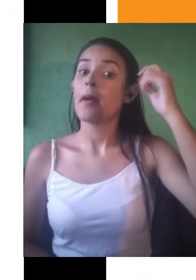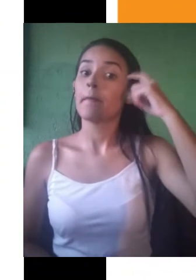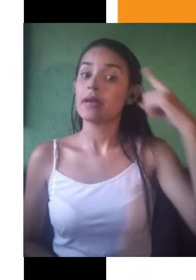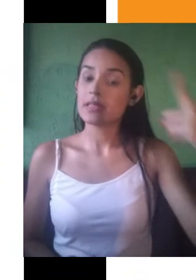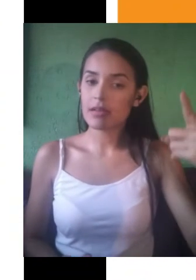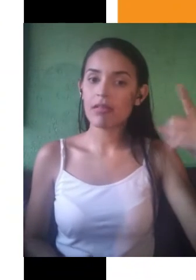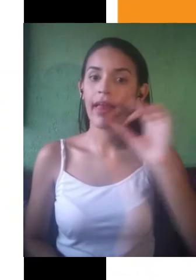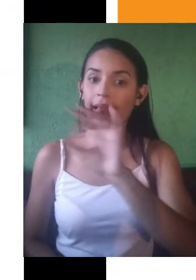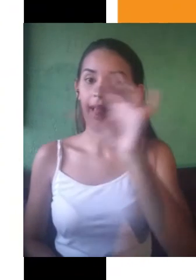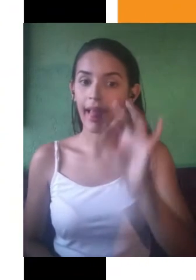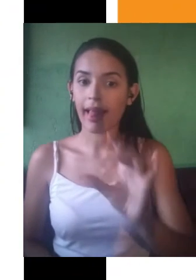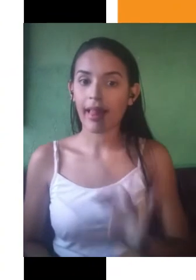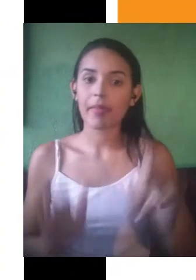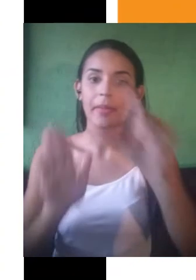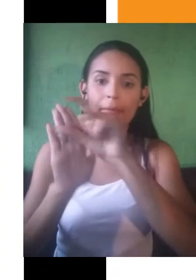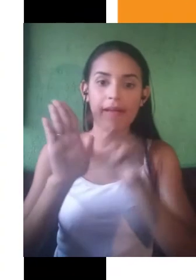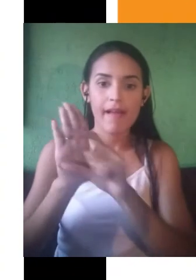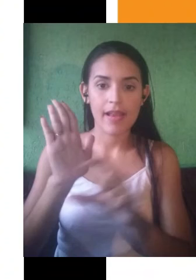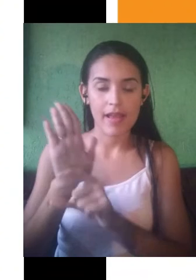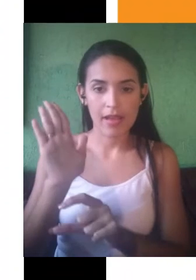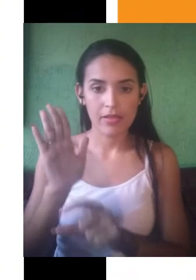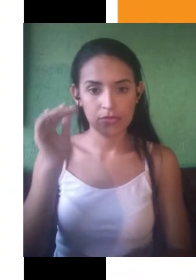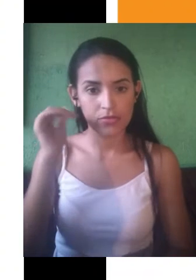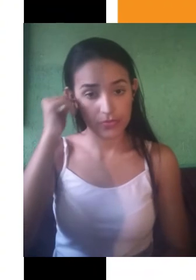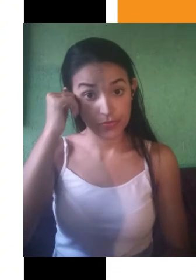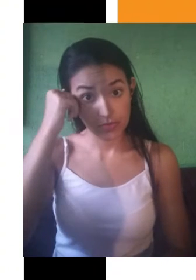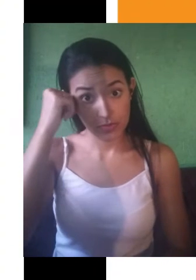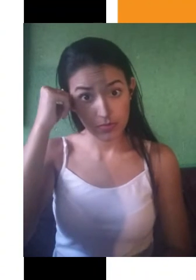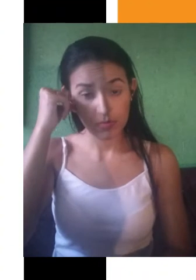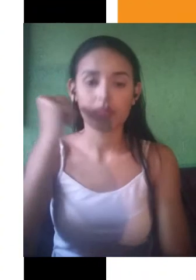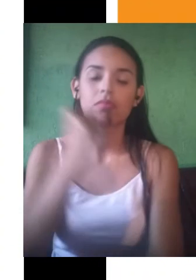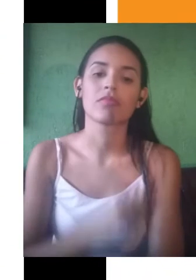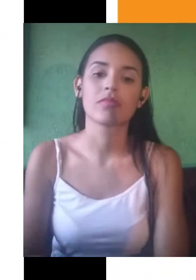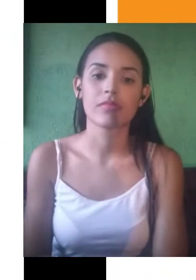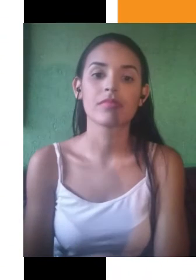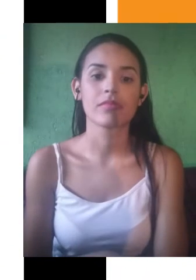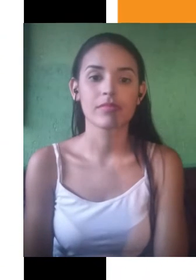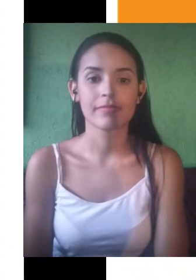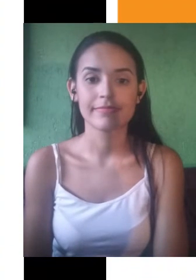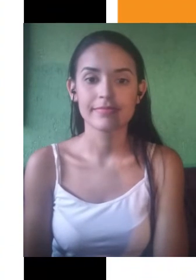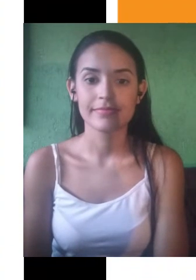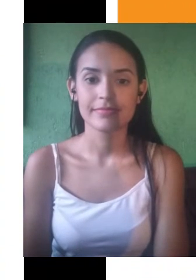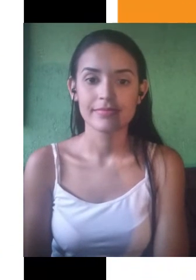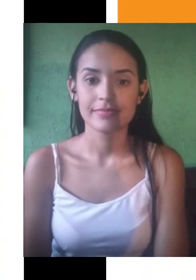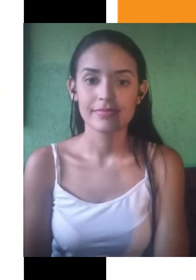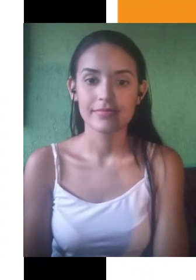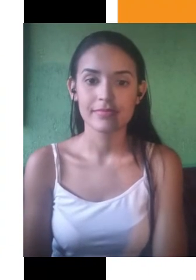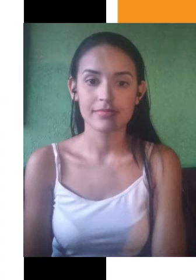Como a gente não tem tanto espaço na hora de fazer a redação, a indicação é que você, lá